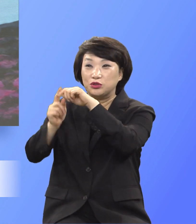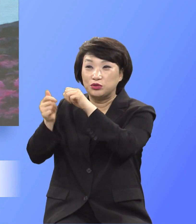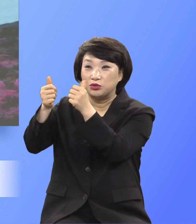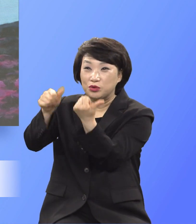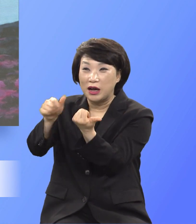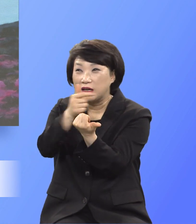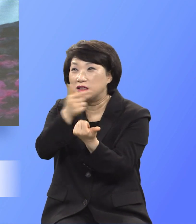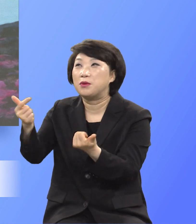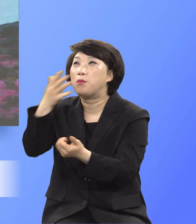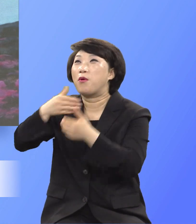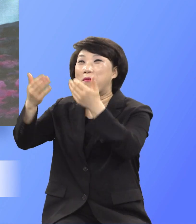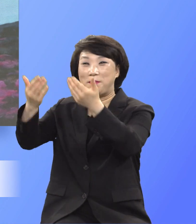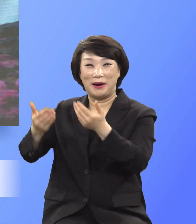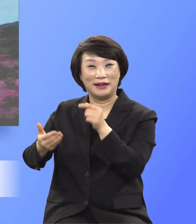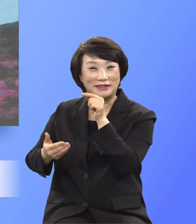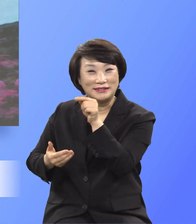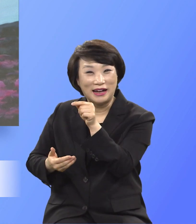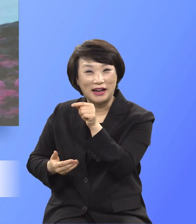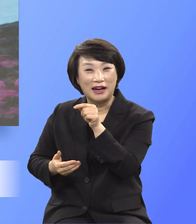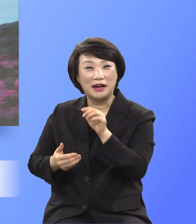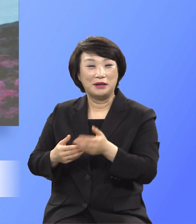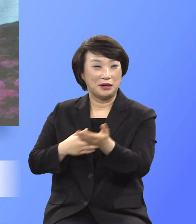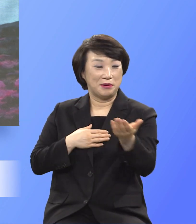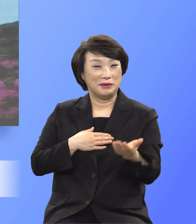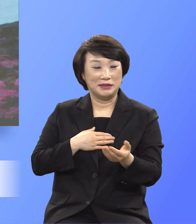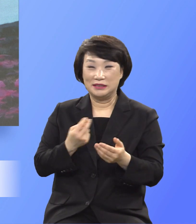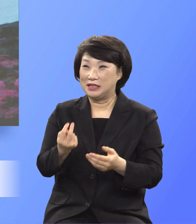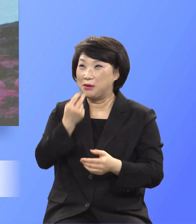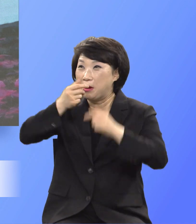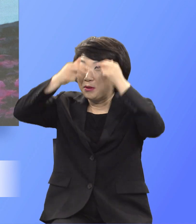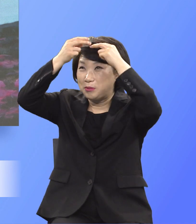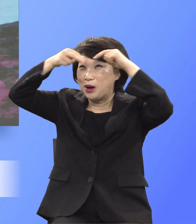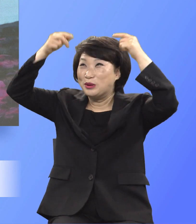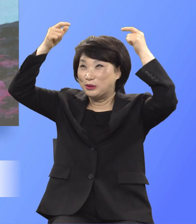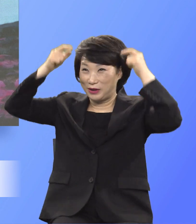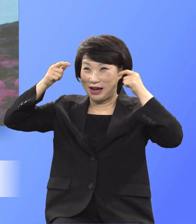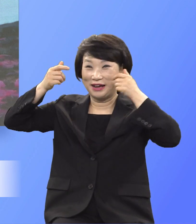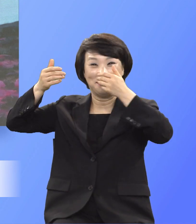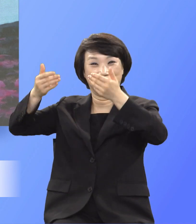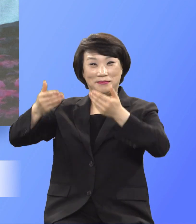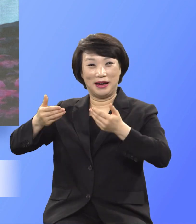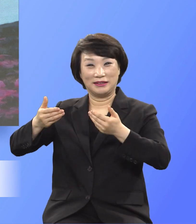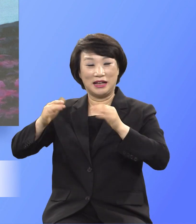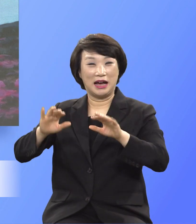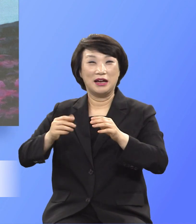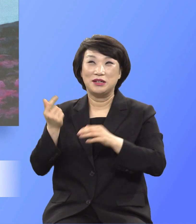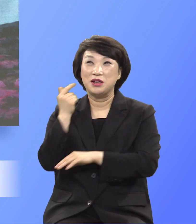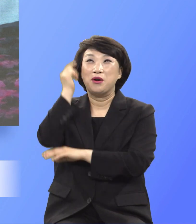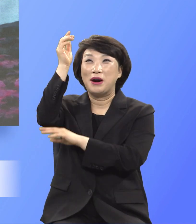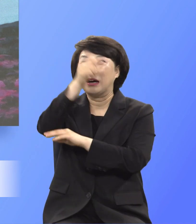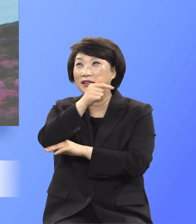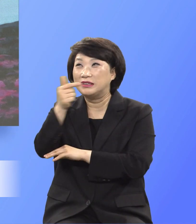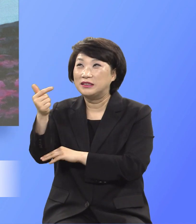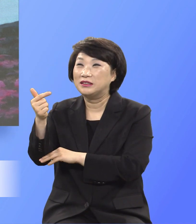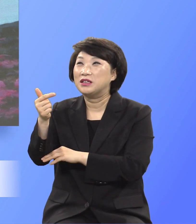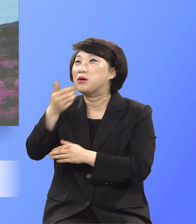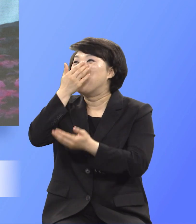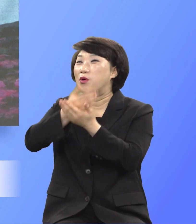복이 생명의 밀관으로 영광스러운 보좌와 주님의